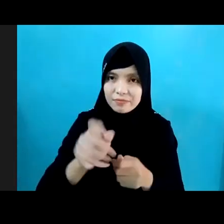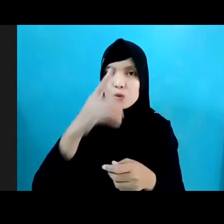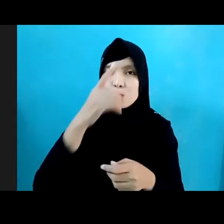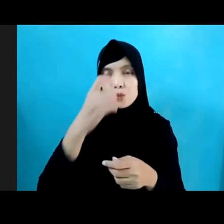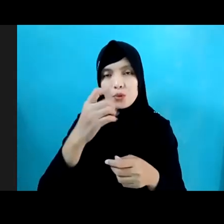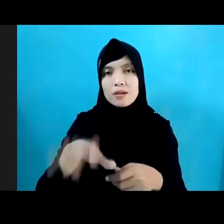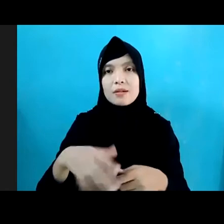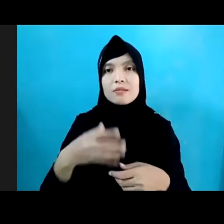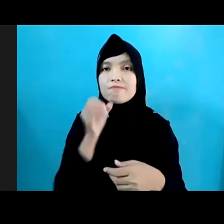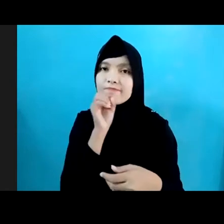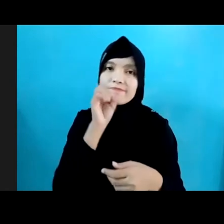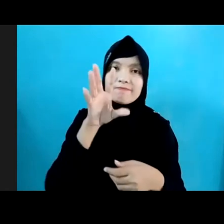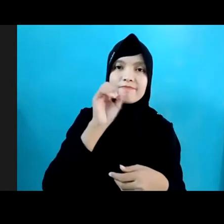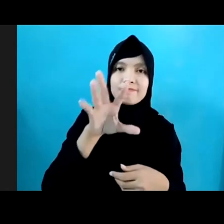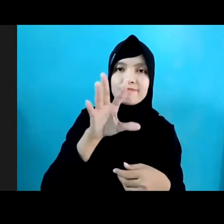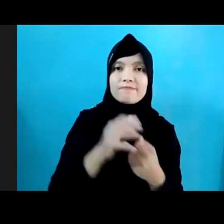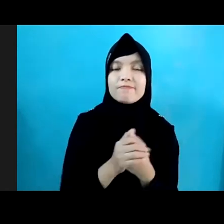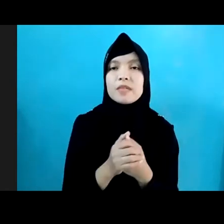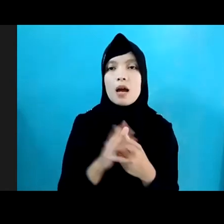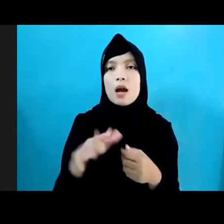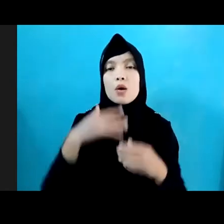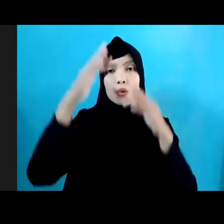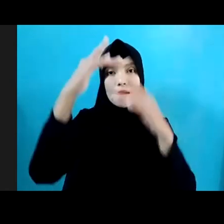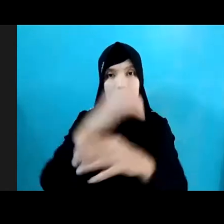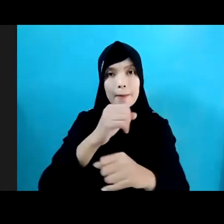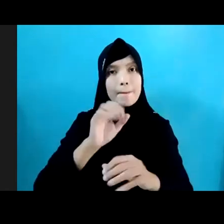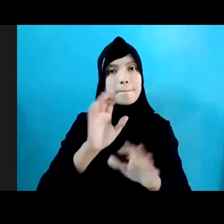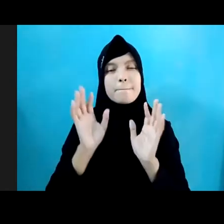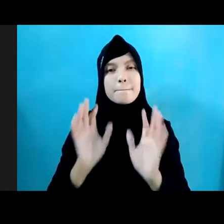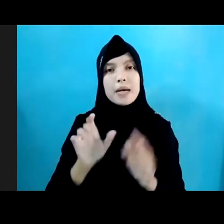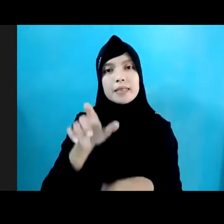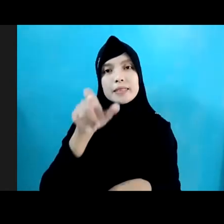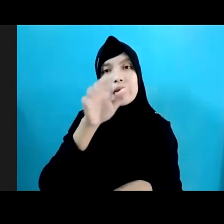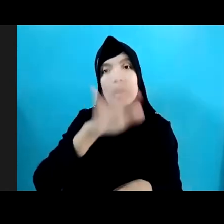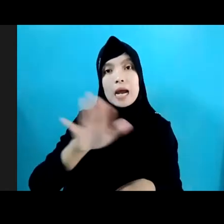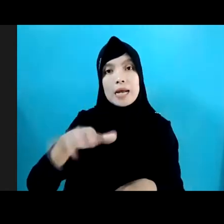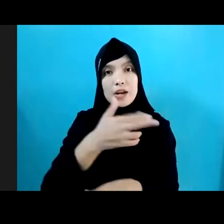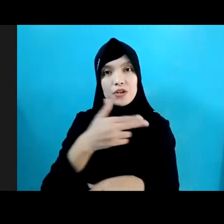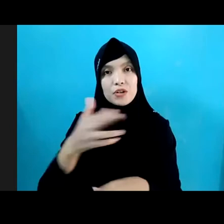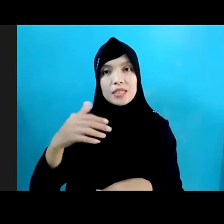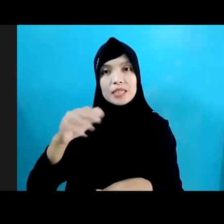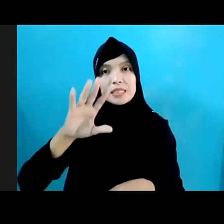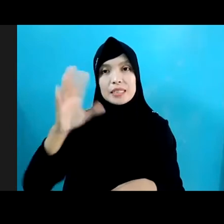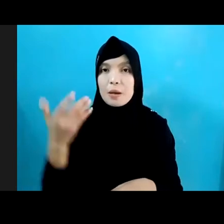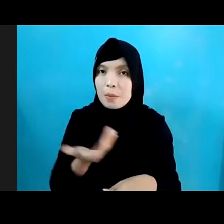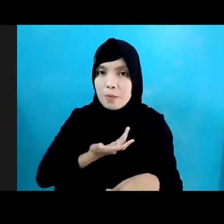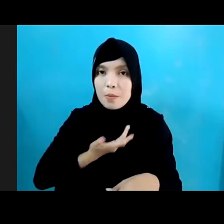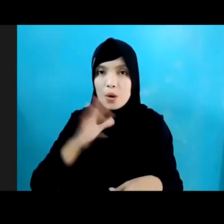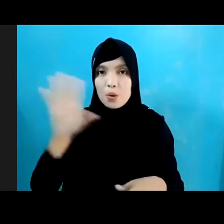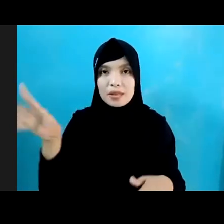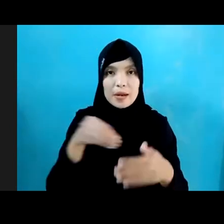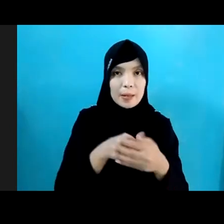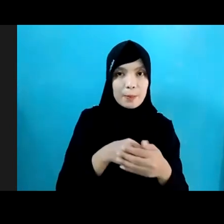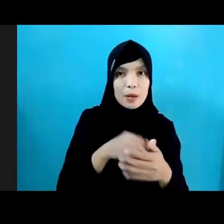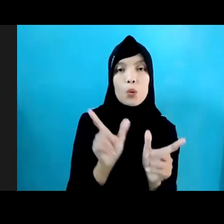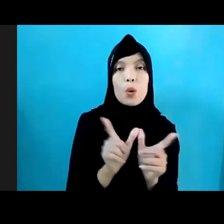Berpendapat Saya Saya Juga Berharap Semakin Banyak Anak Anak Di Indonesia Yang Mau Terlibat Meskipun Saat Ini Masih